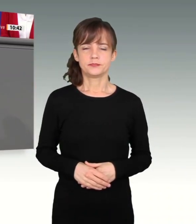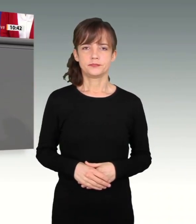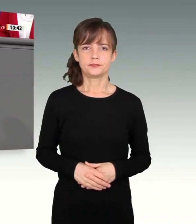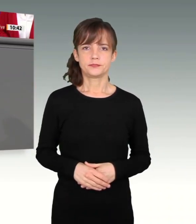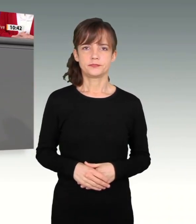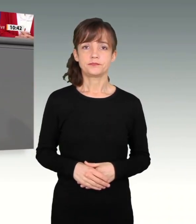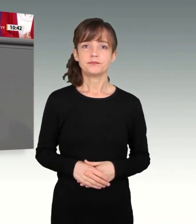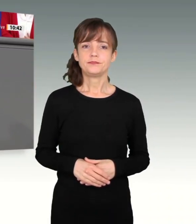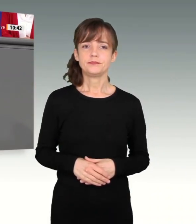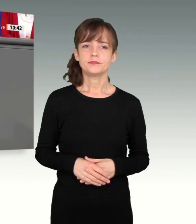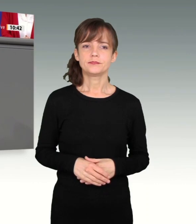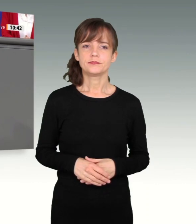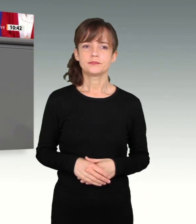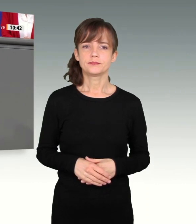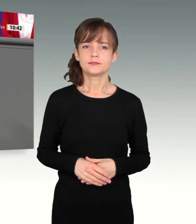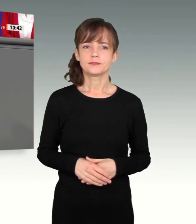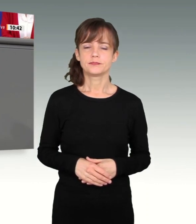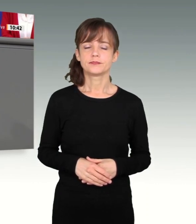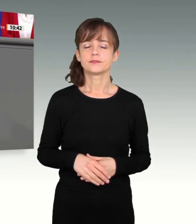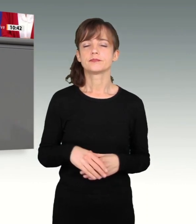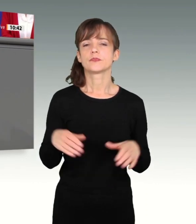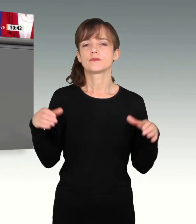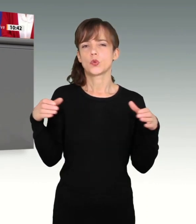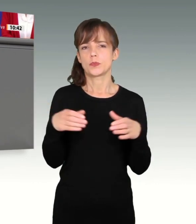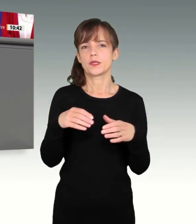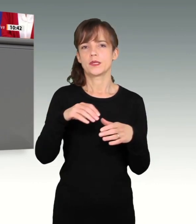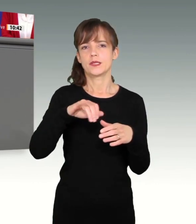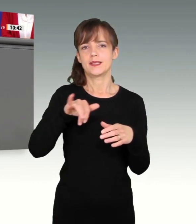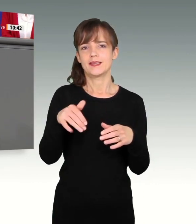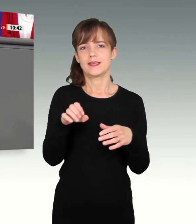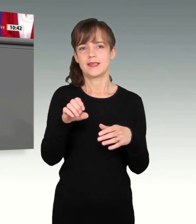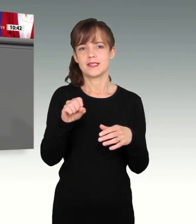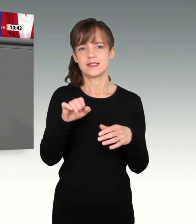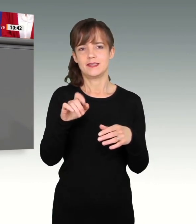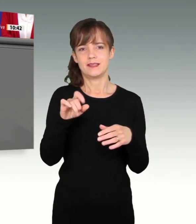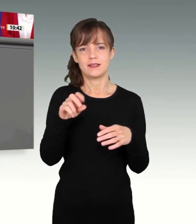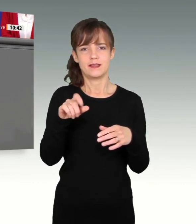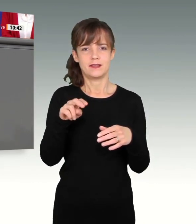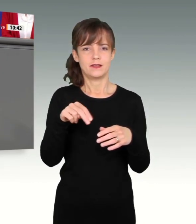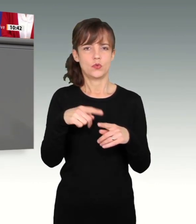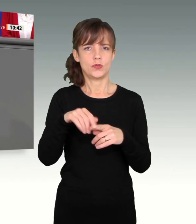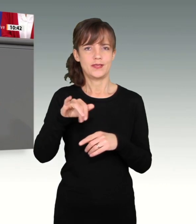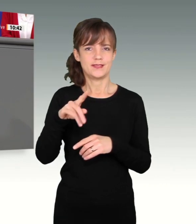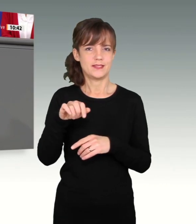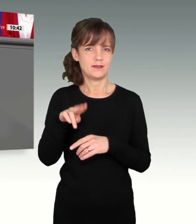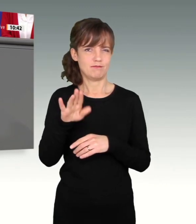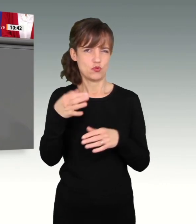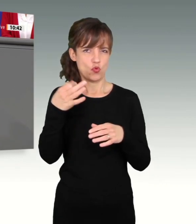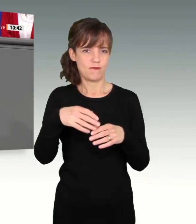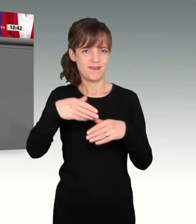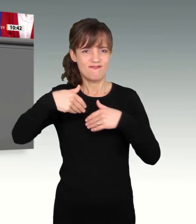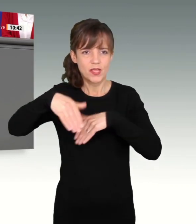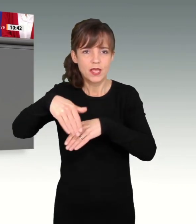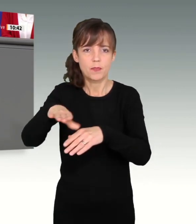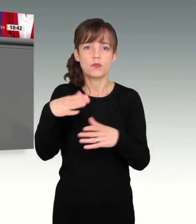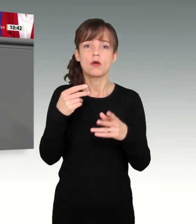Die Vertreibung von Jesidinnen und Jesiden aus ihren Dörfern, der systematische Einsatz von Vergewaltigung